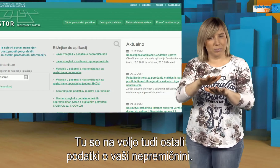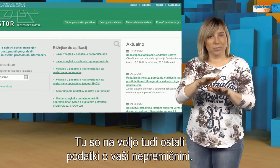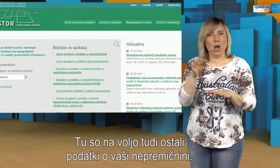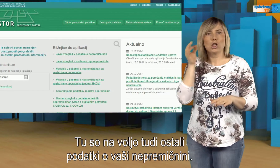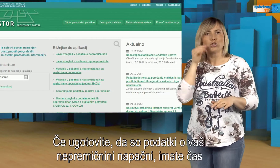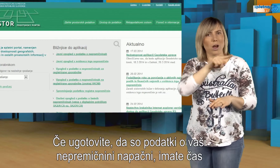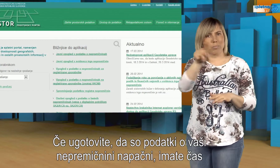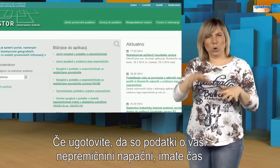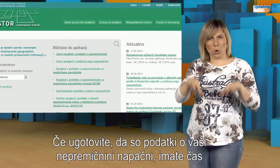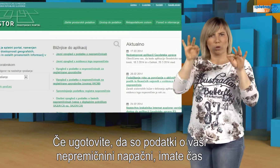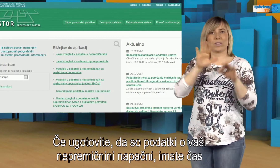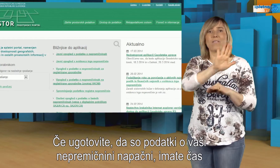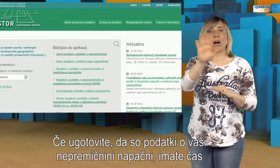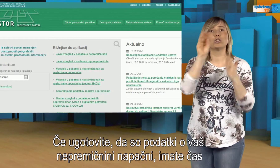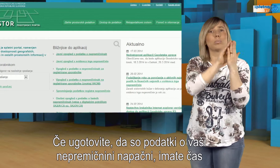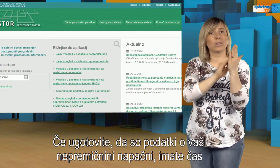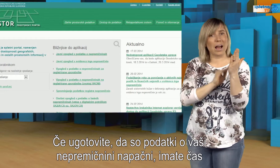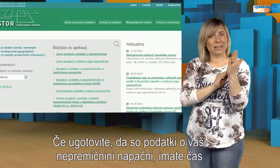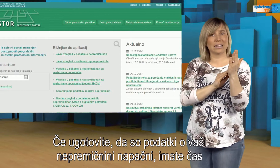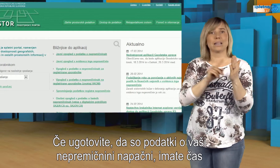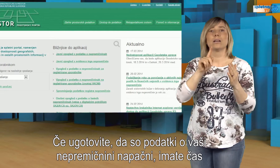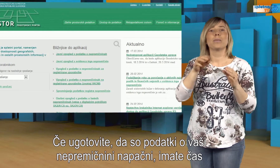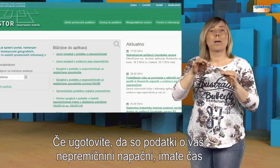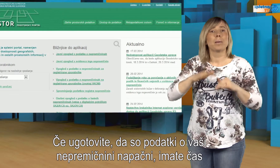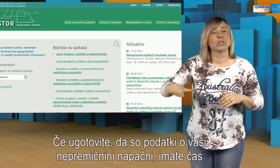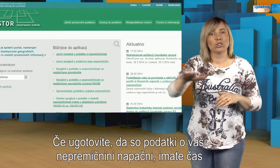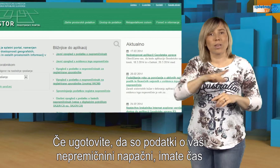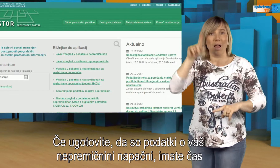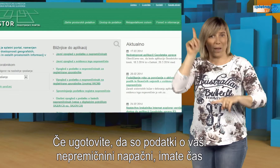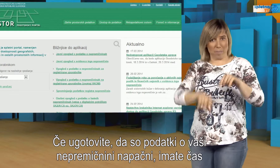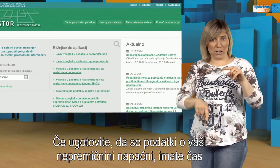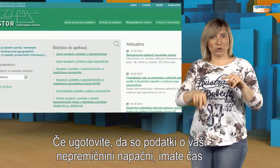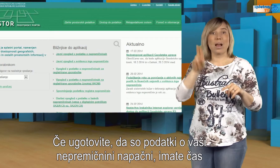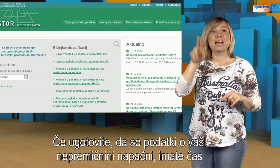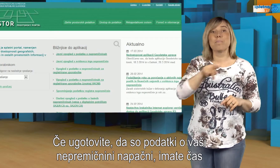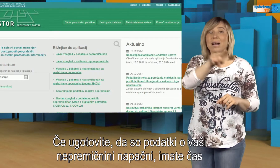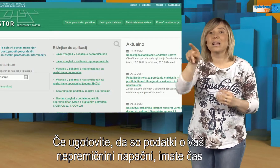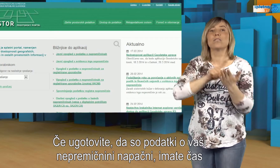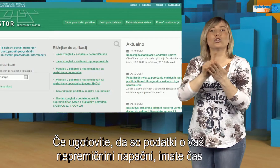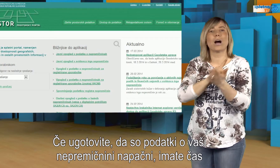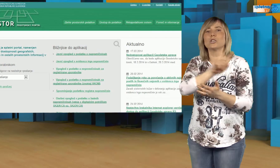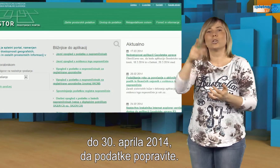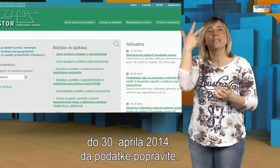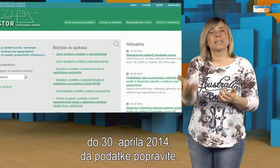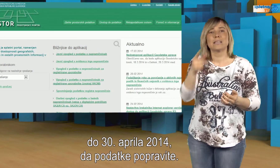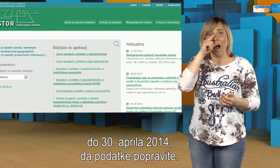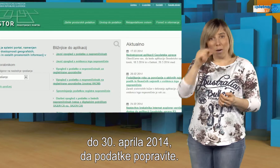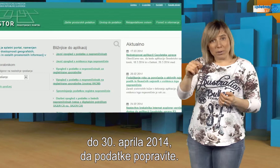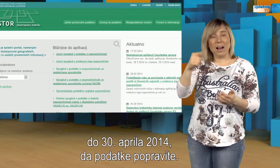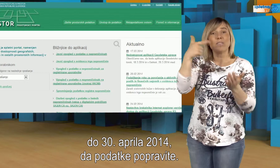Če ugotovite, da so podatki o vaši neprimičnini napačni, imate čas do 30. aprila 2014, da